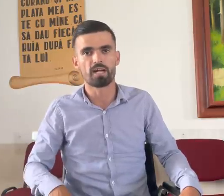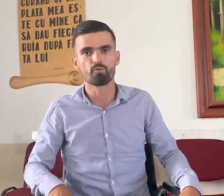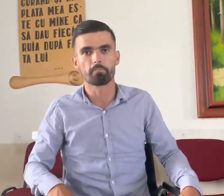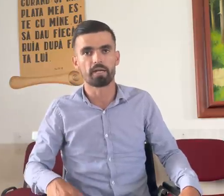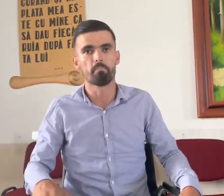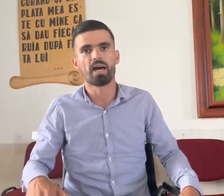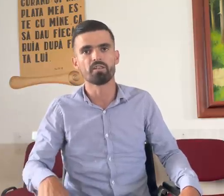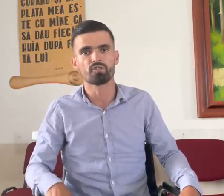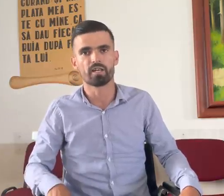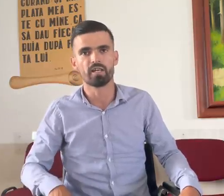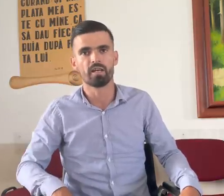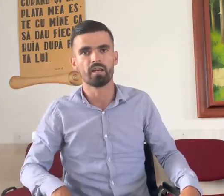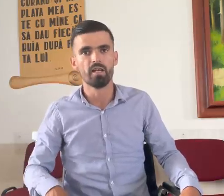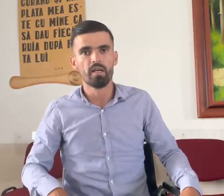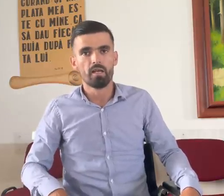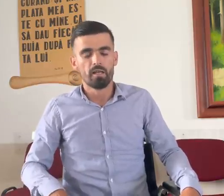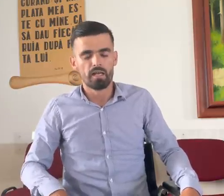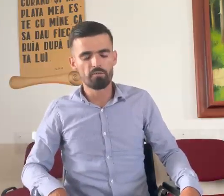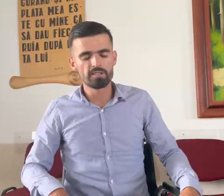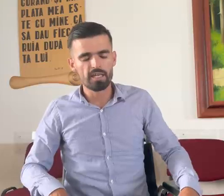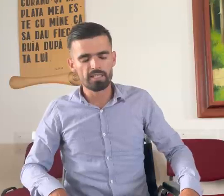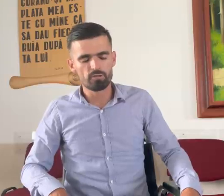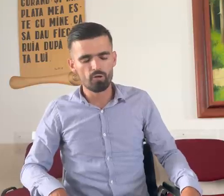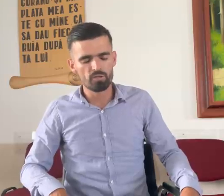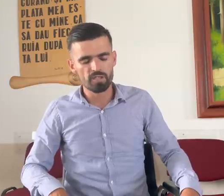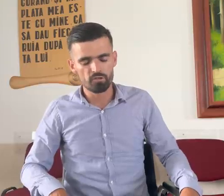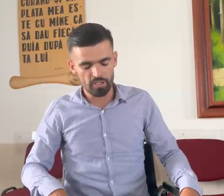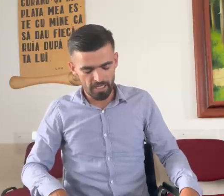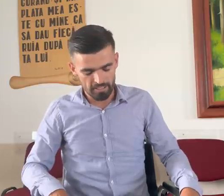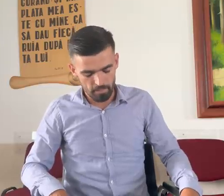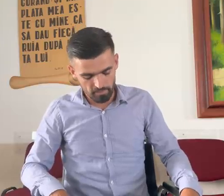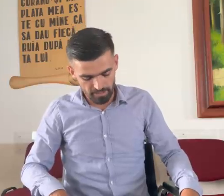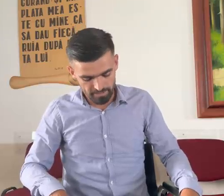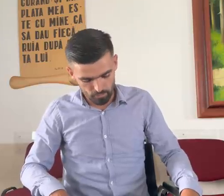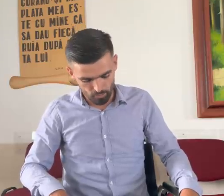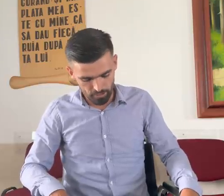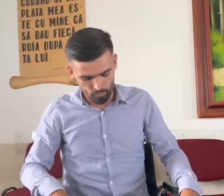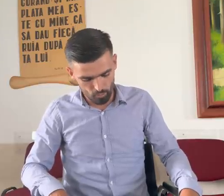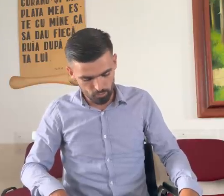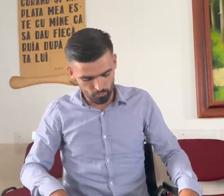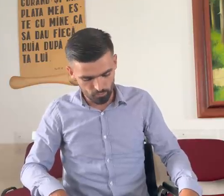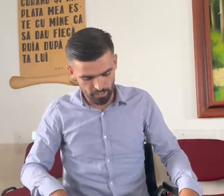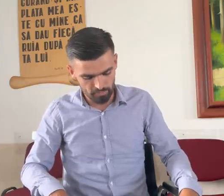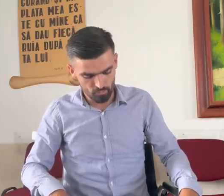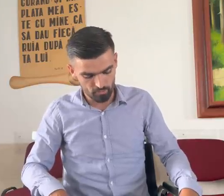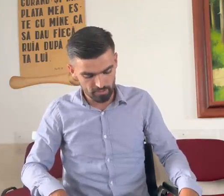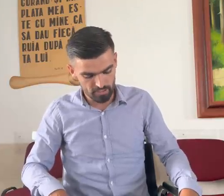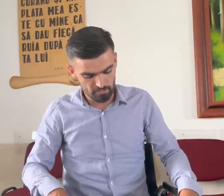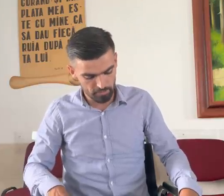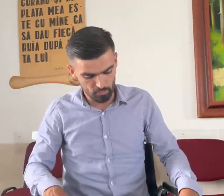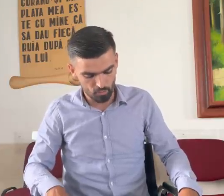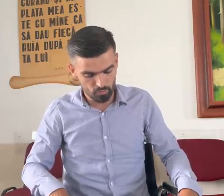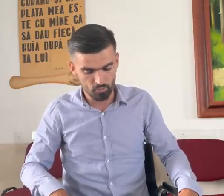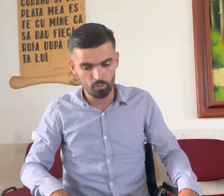trecut prin mari încercări. La vâstra de 20 de ani, m-am căsătorit 21 de ani, 20 spre 21.